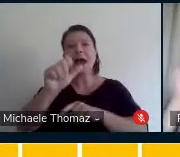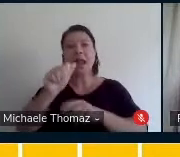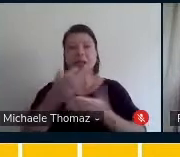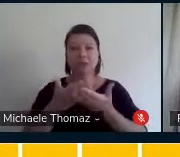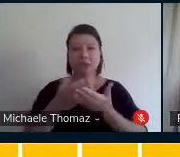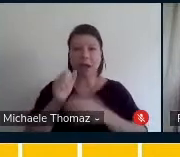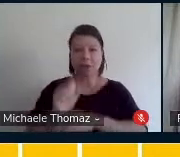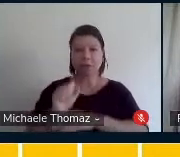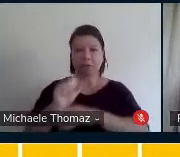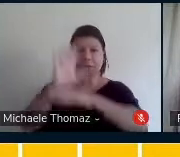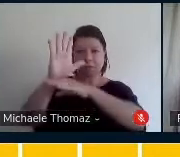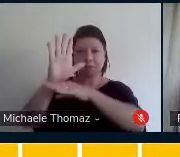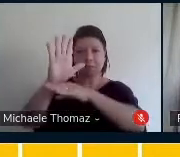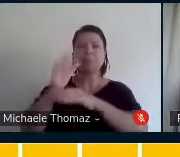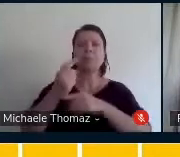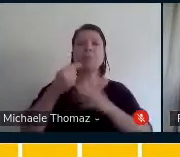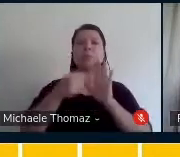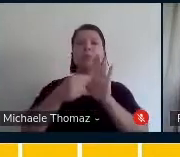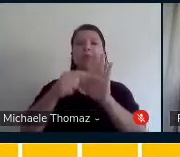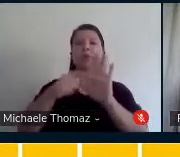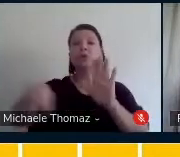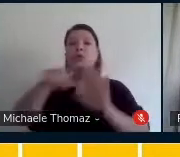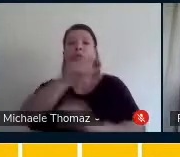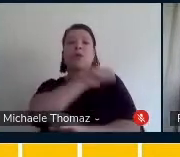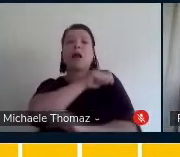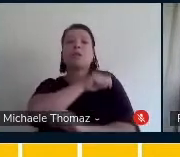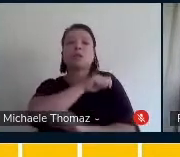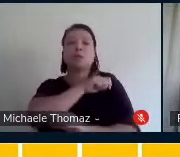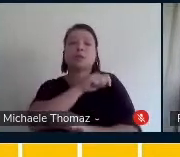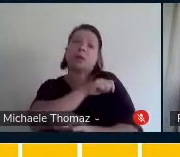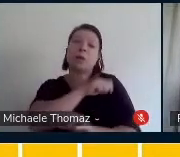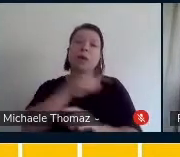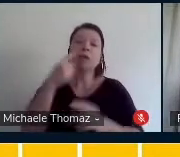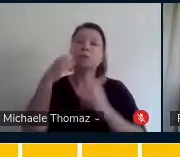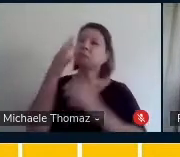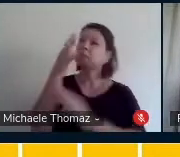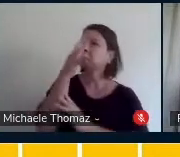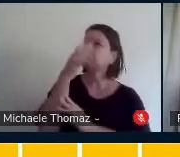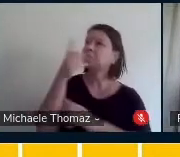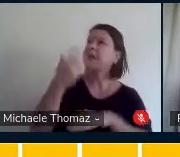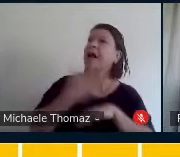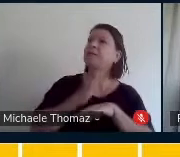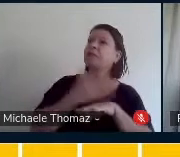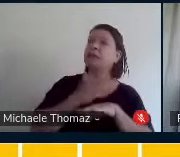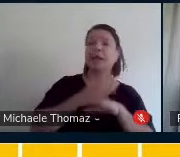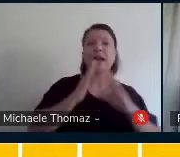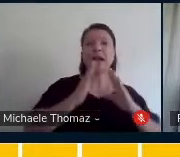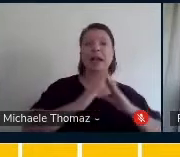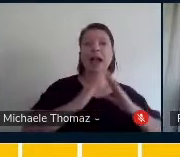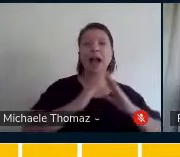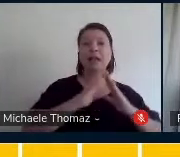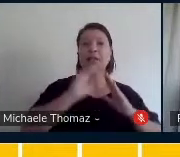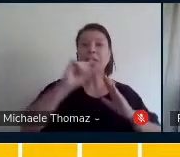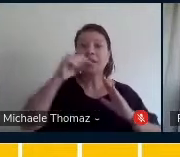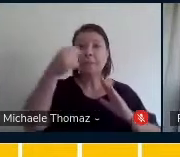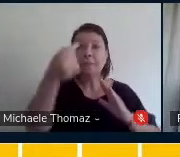colocou o link e os estudantes iam treinar em casa para no outro dia